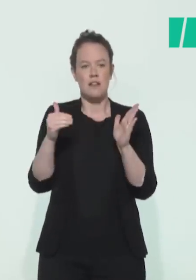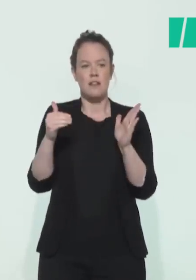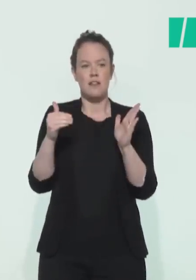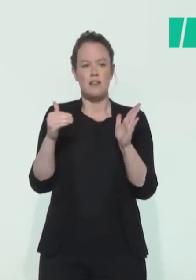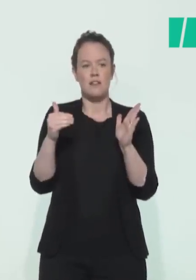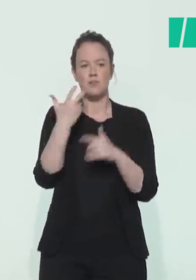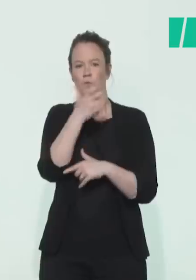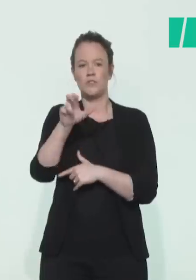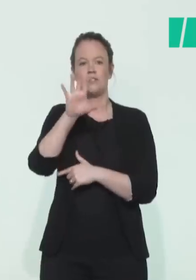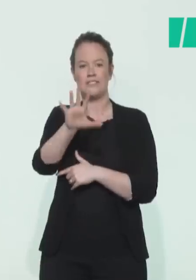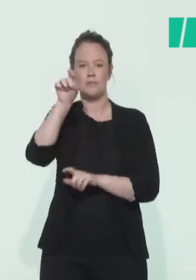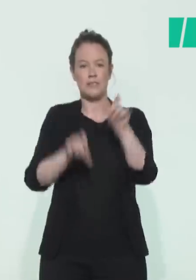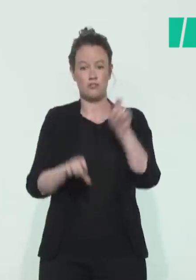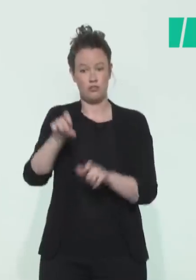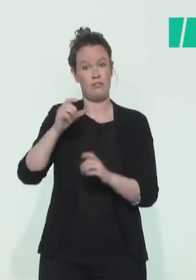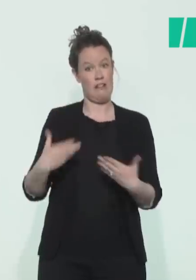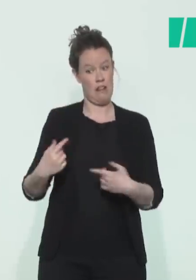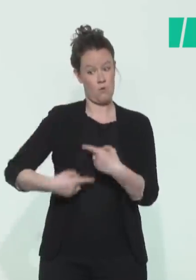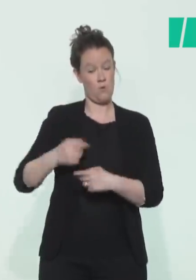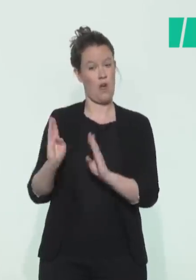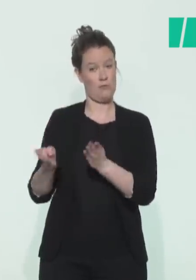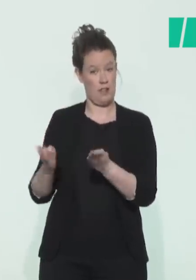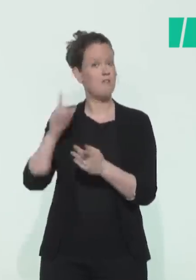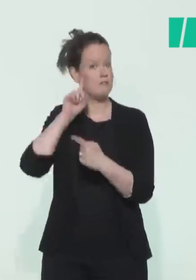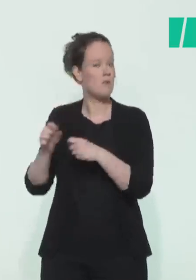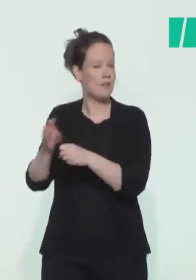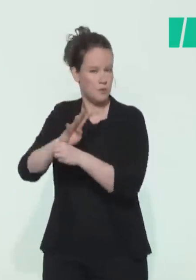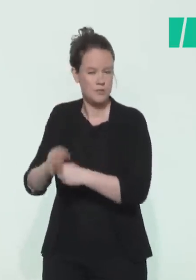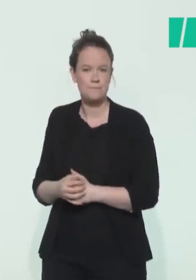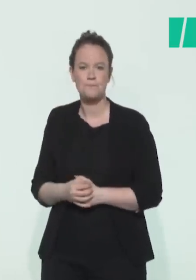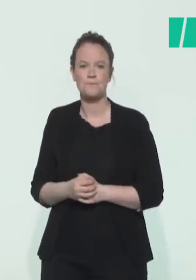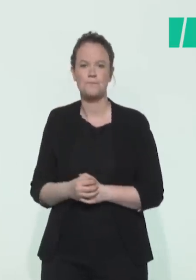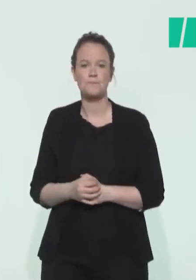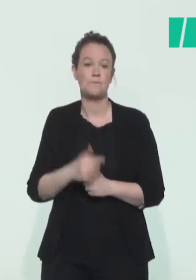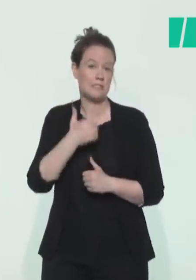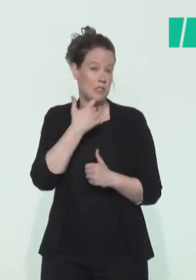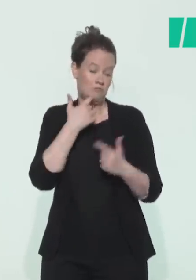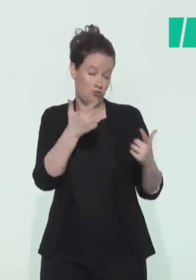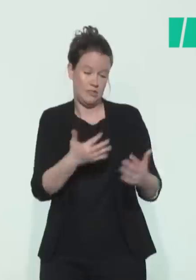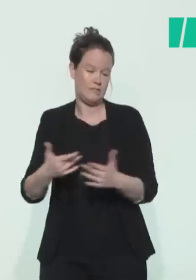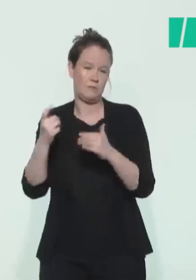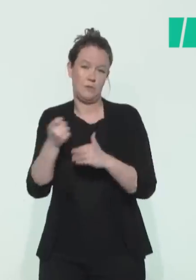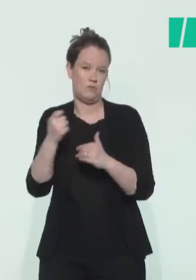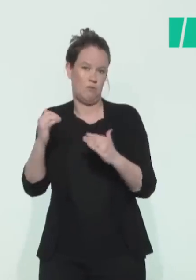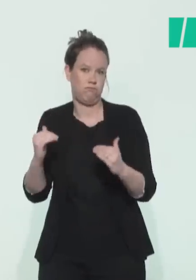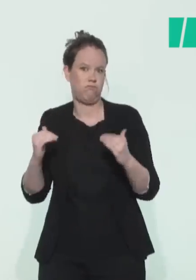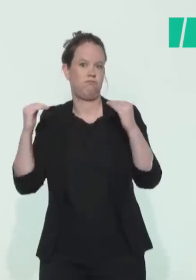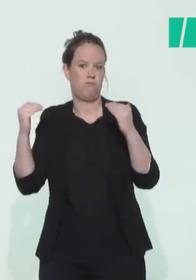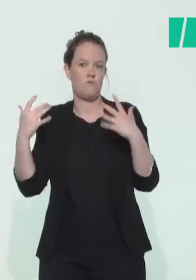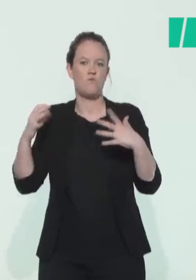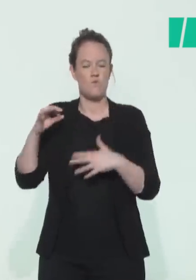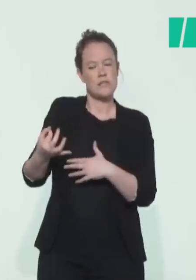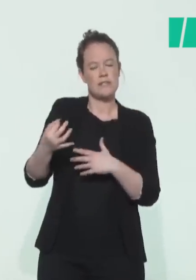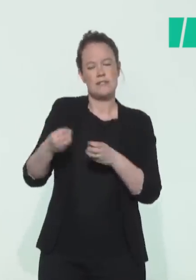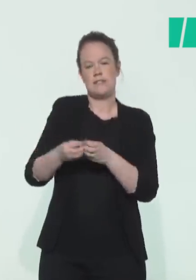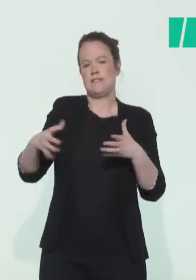pour infection Covid-19. Le nombre de malades hospitalisés reste donc très important. En 24